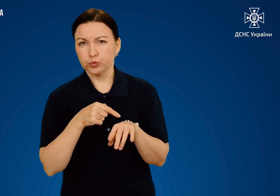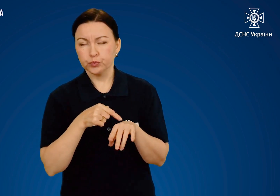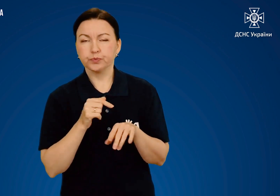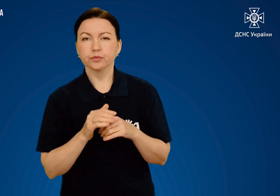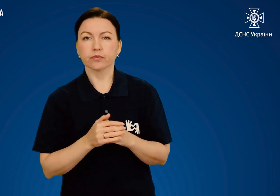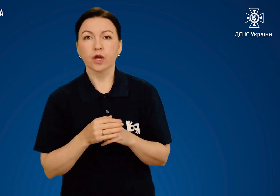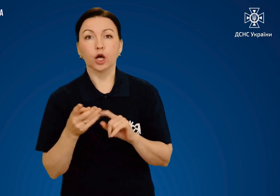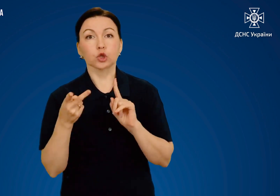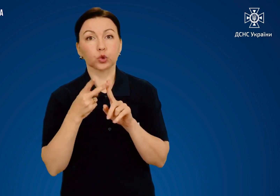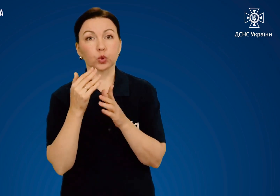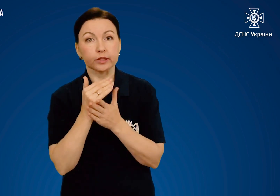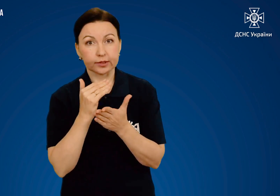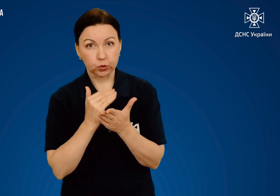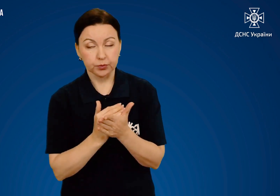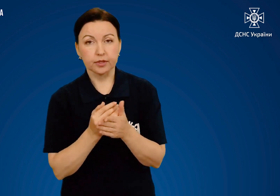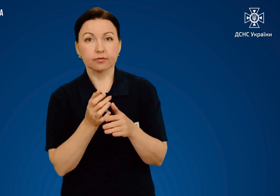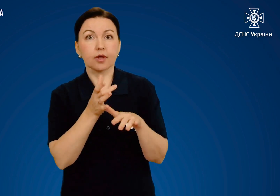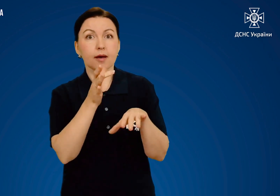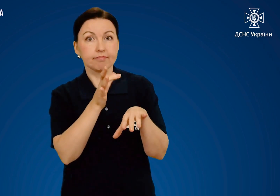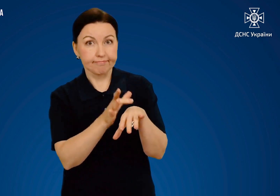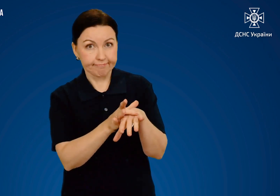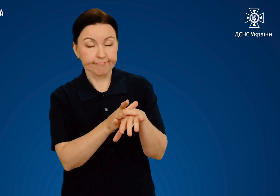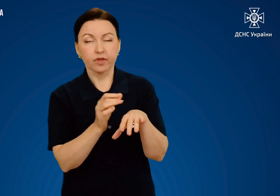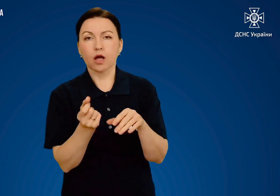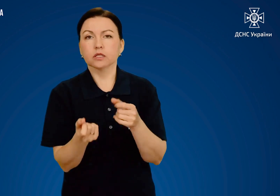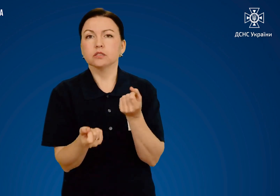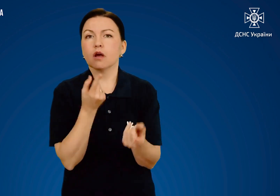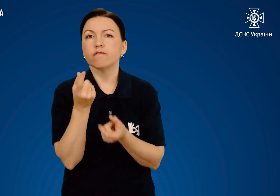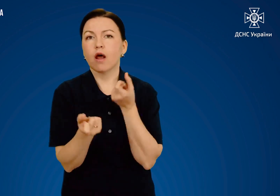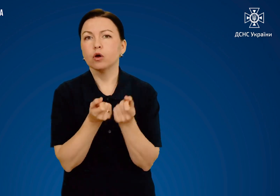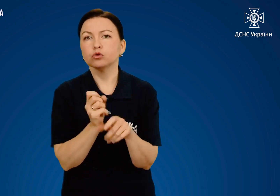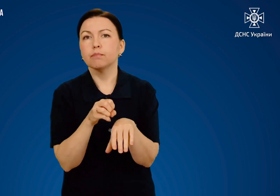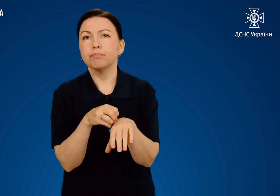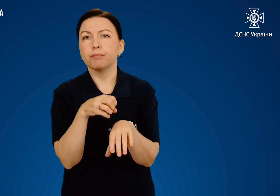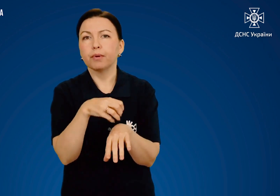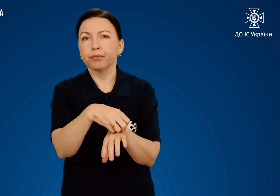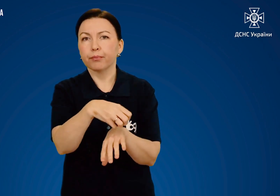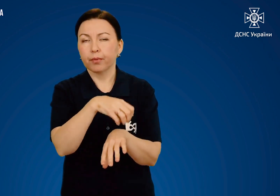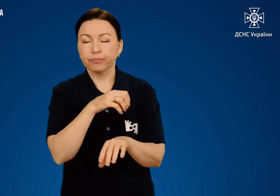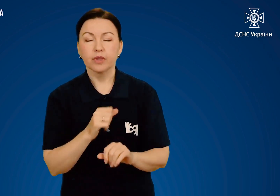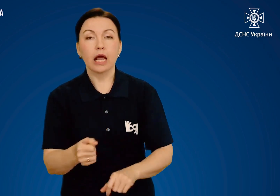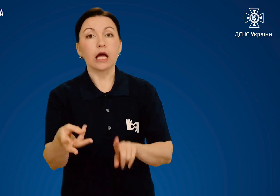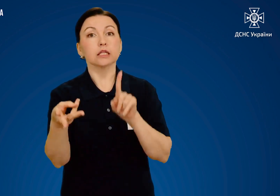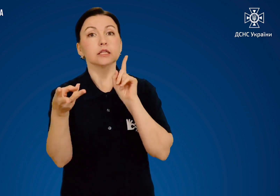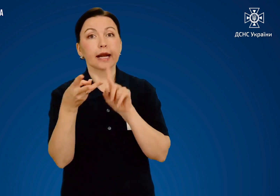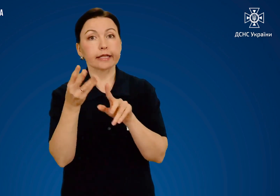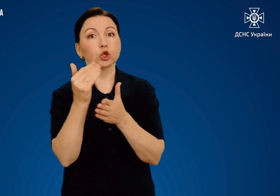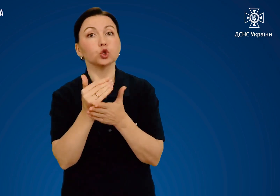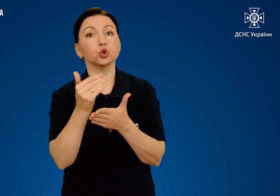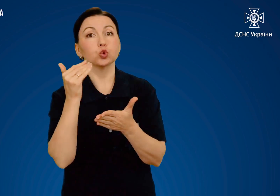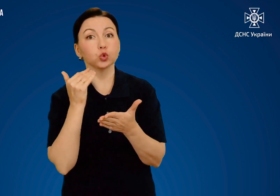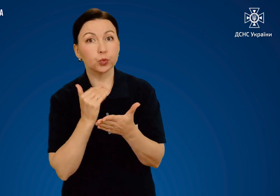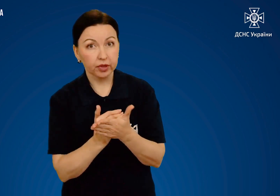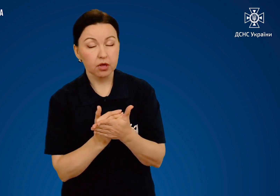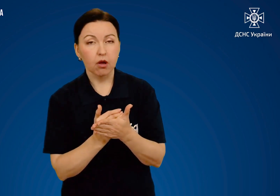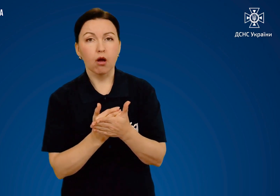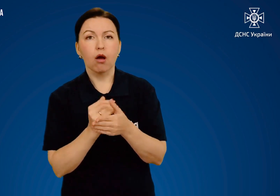опіках другого ступеню на травмованій ділянці з'являються похері, а при опіку третього